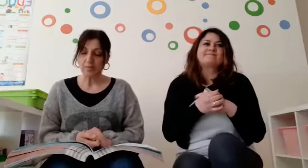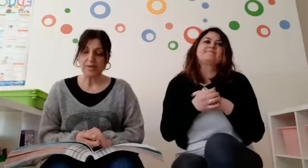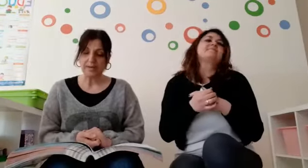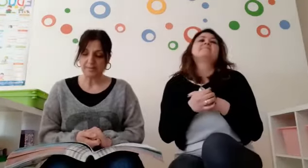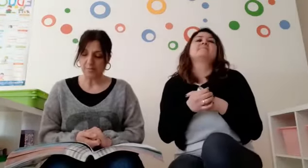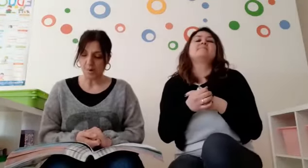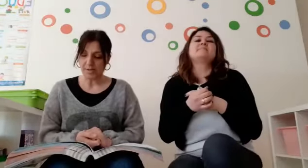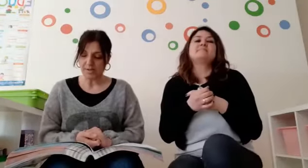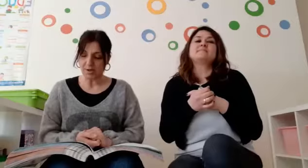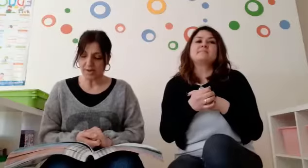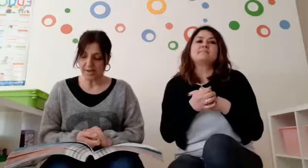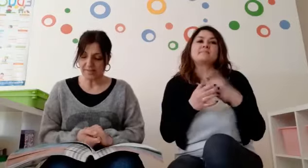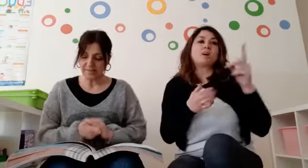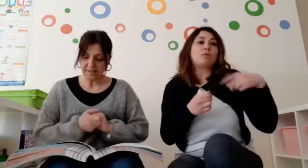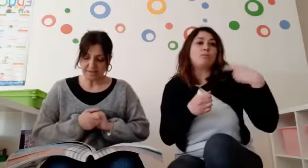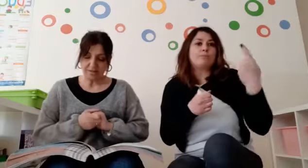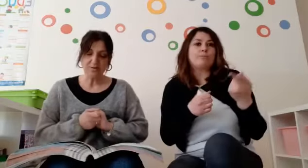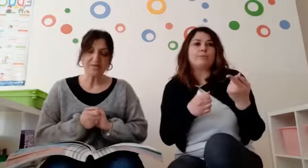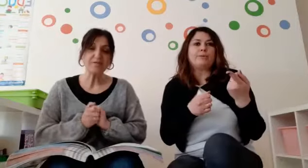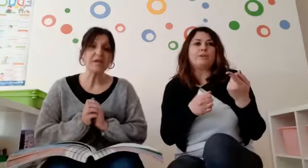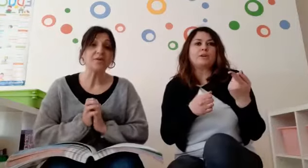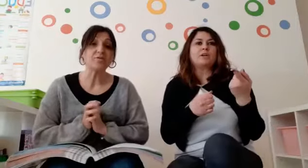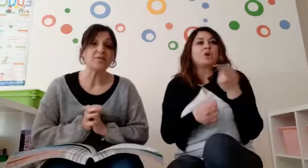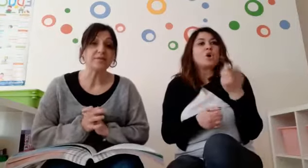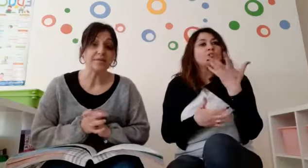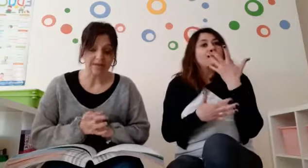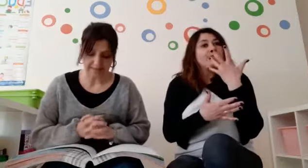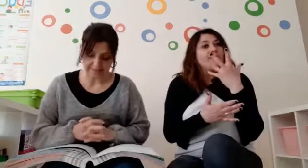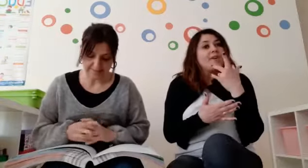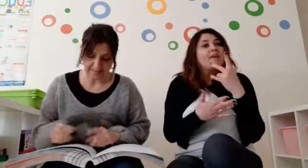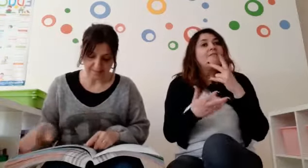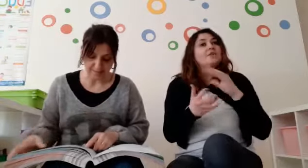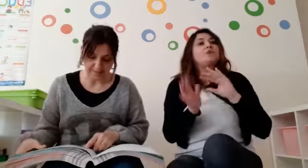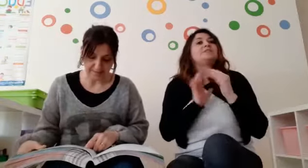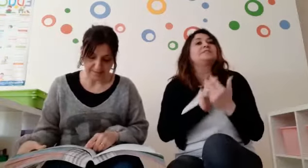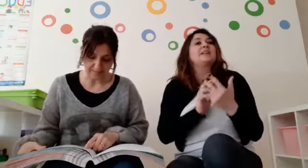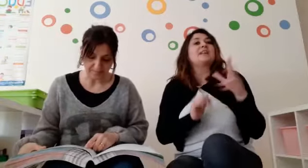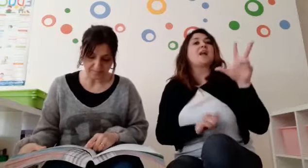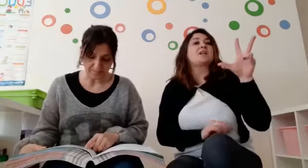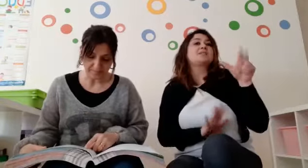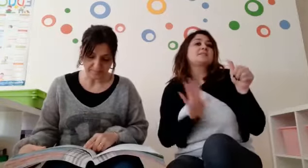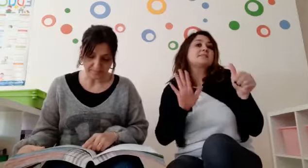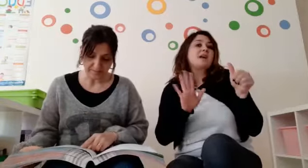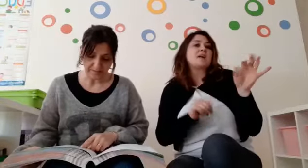E poi ancora, cosa volevano diventare le sei apine?